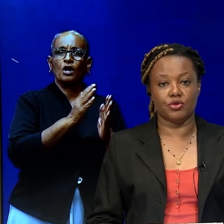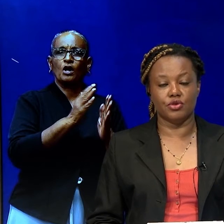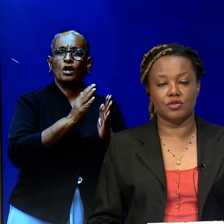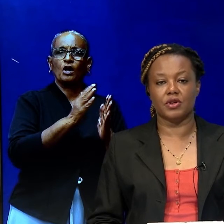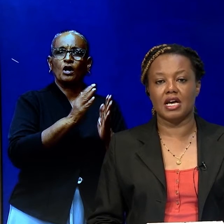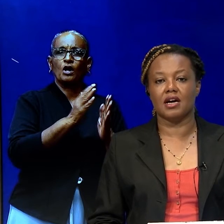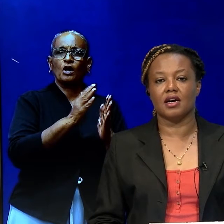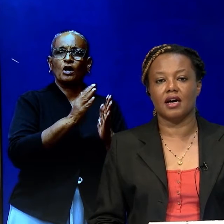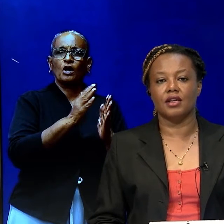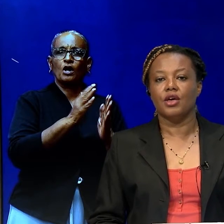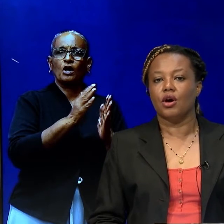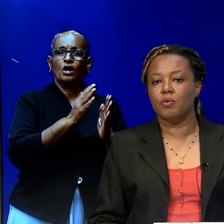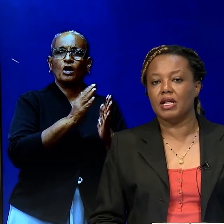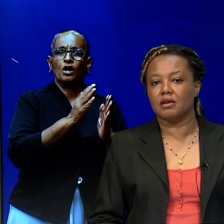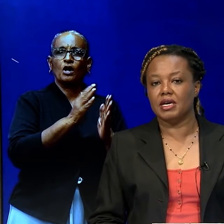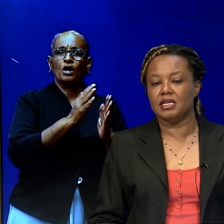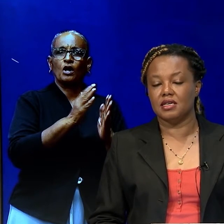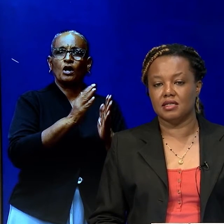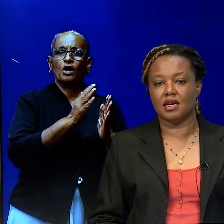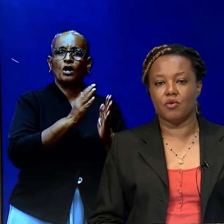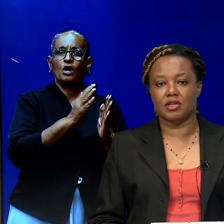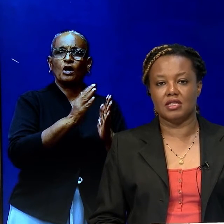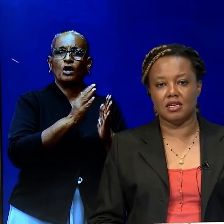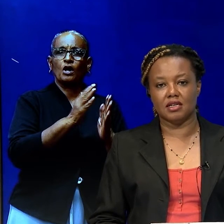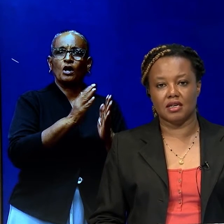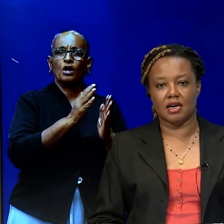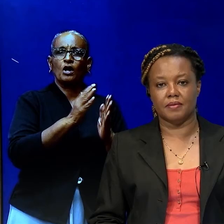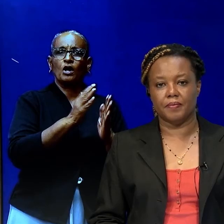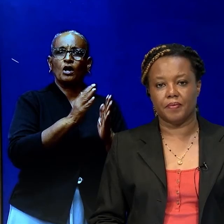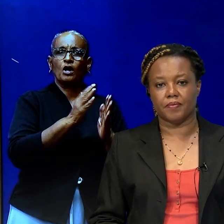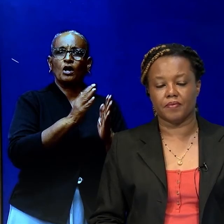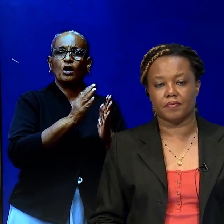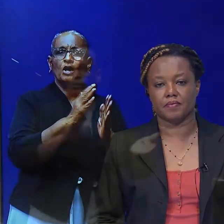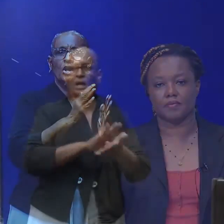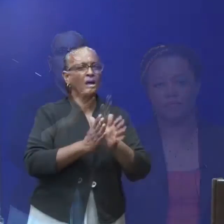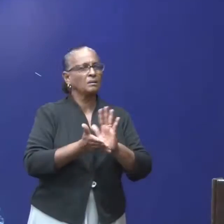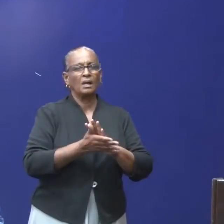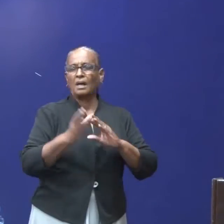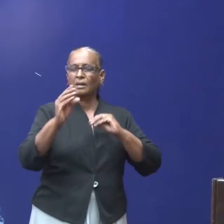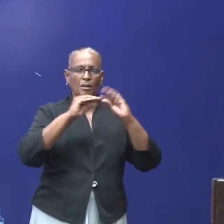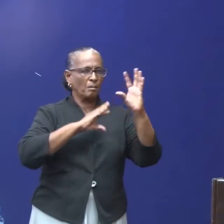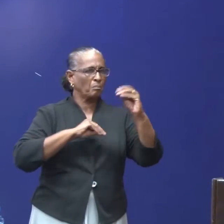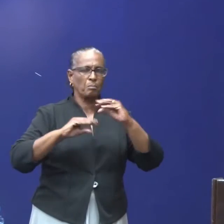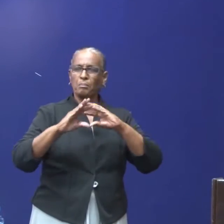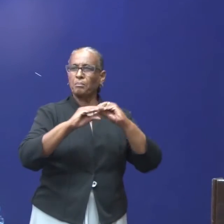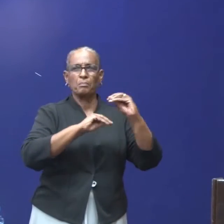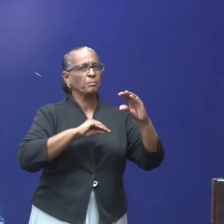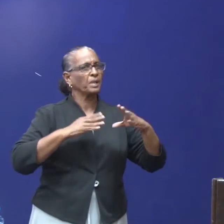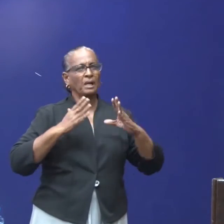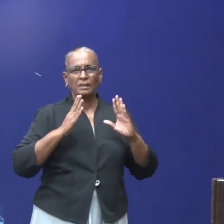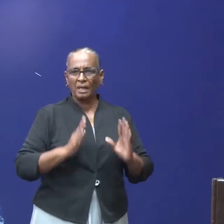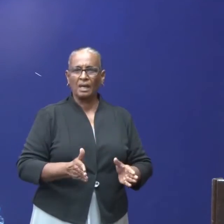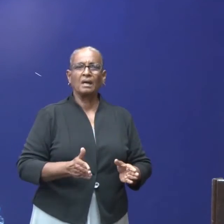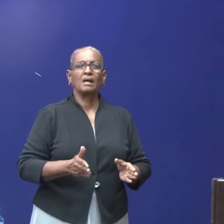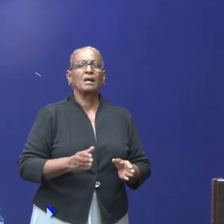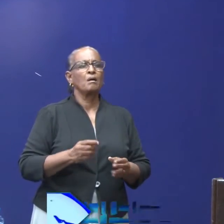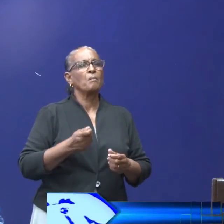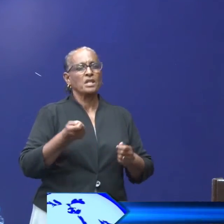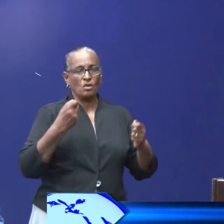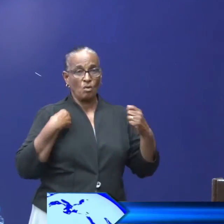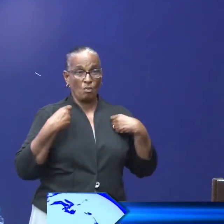en de importeurs wordt nagegaan op welke manier dit kan worden tegengegaan. De initiële gesprekken met de